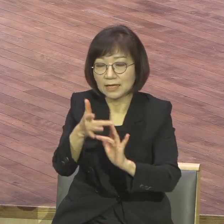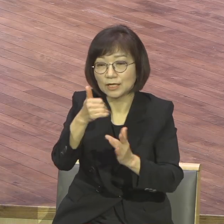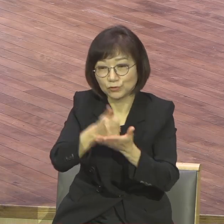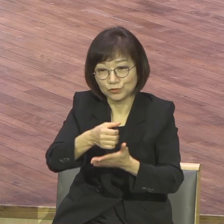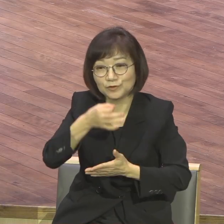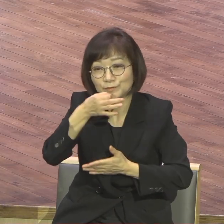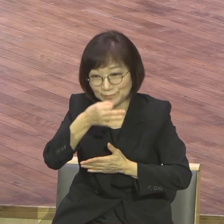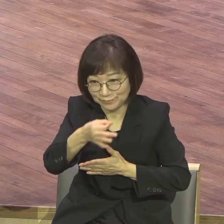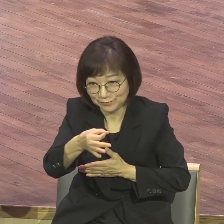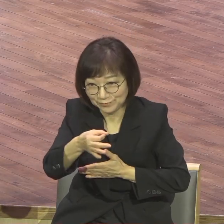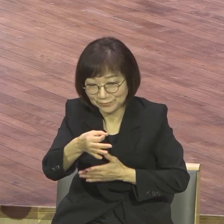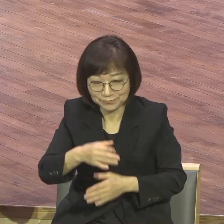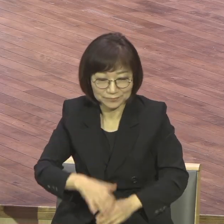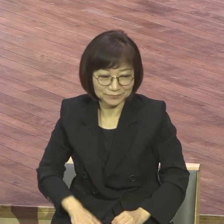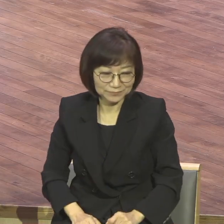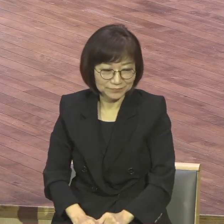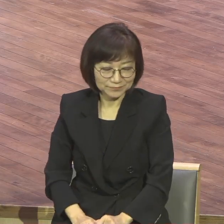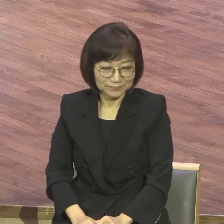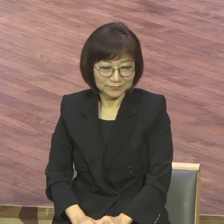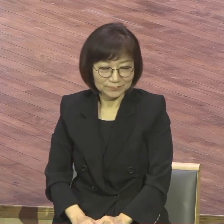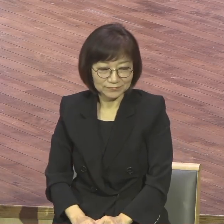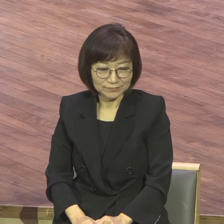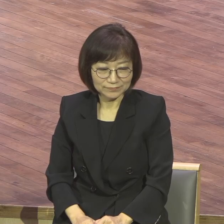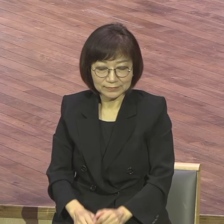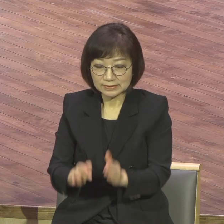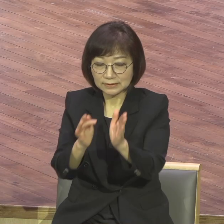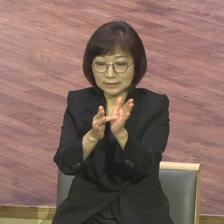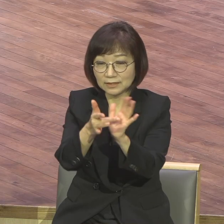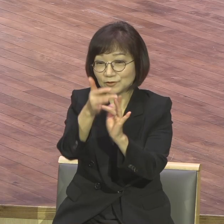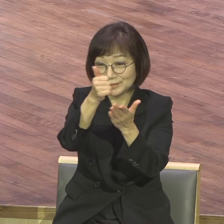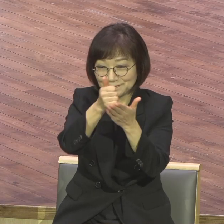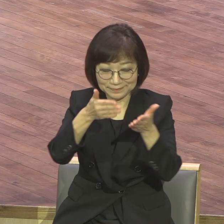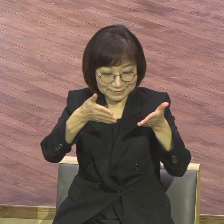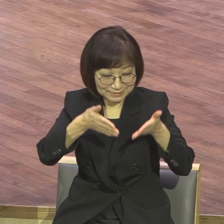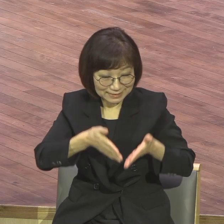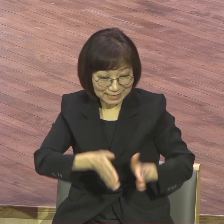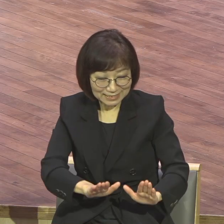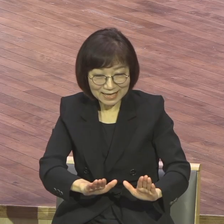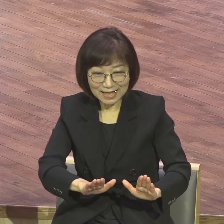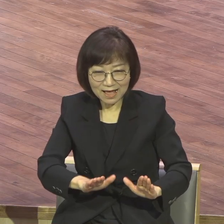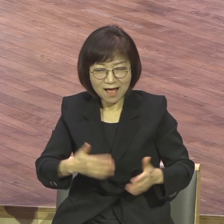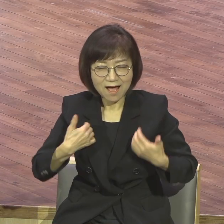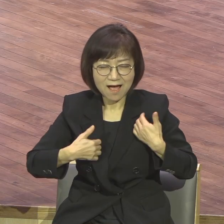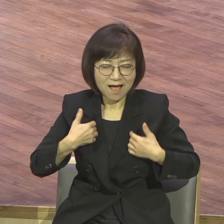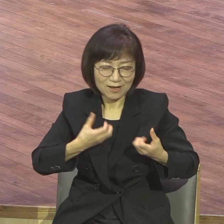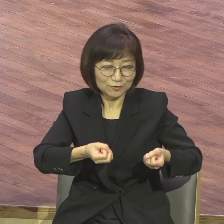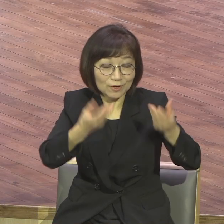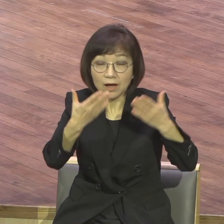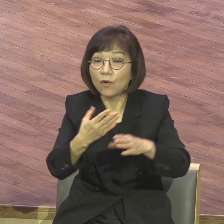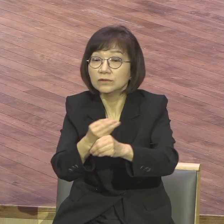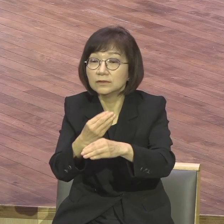이런 예수님의 이 탄생을 기념하는 절기가 성탄절인데 그리고